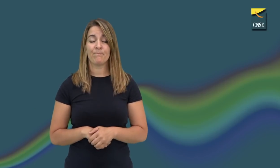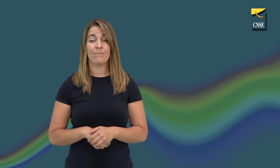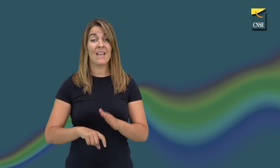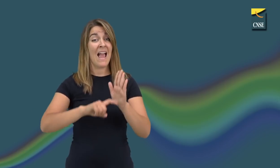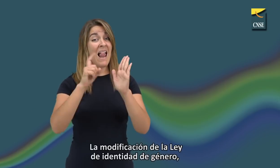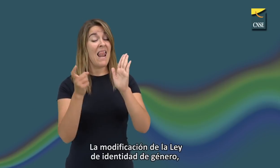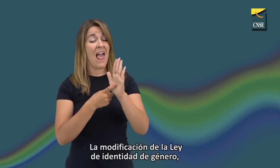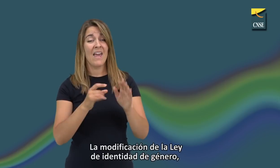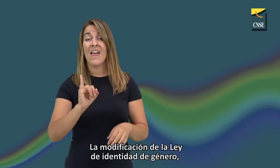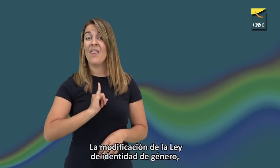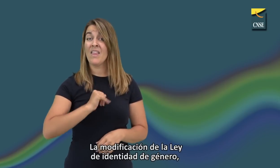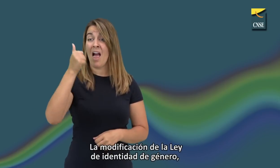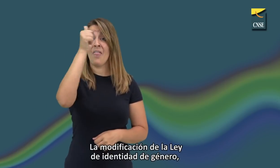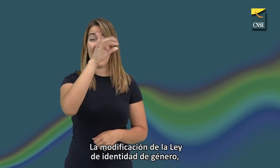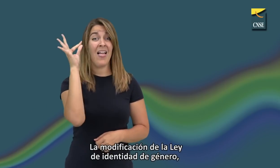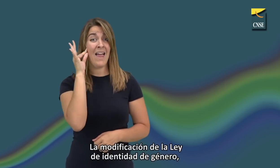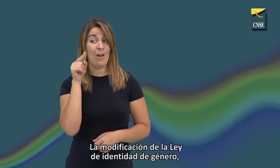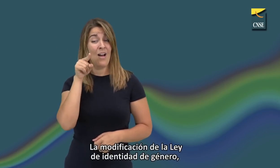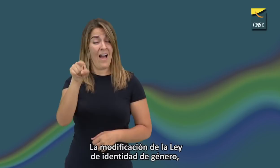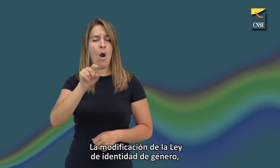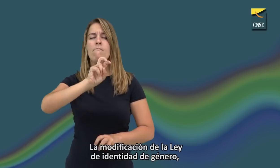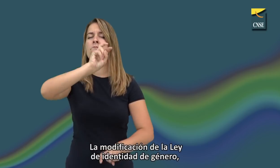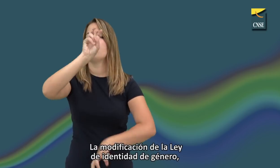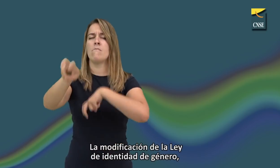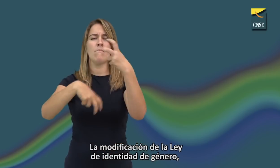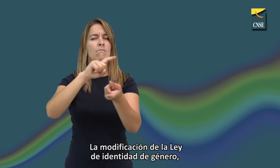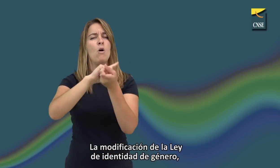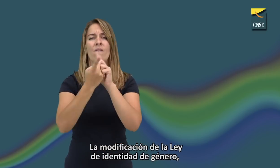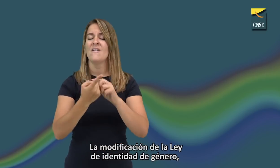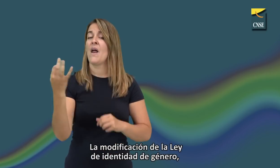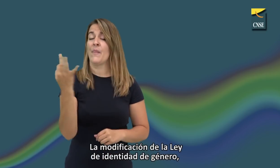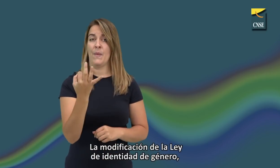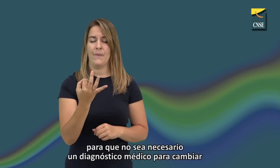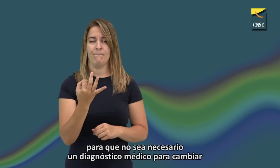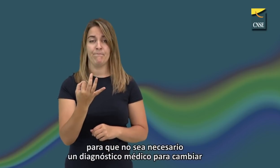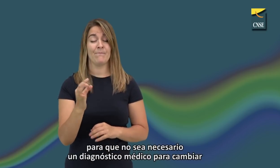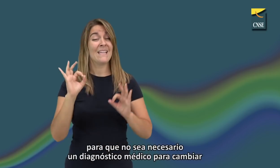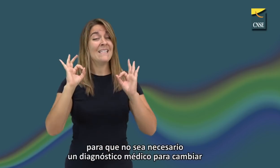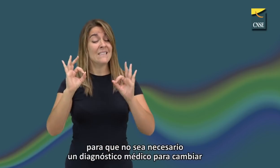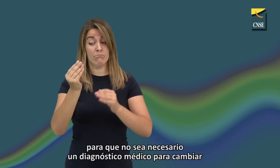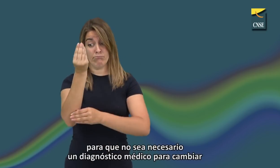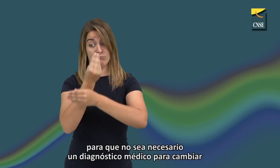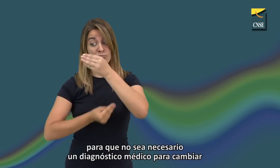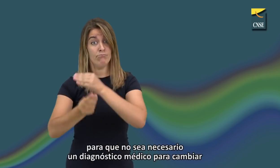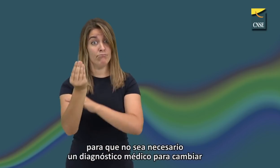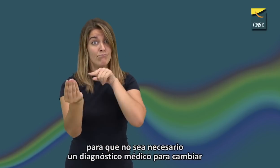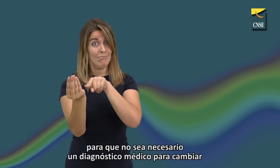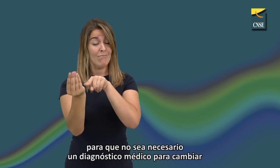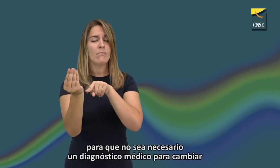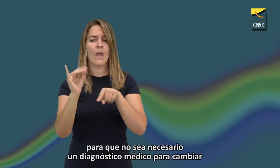Segundo, la modificación de la ley de identidad de género. ...para que no sea necesario